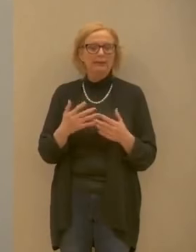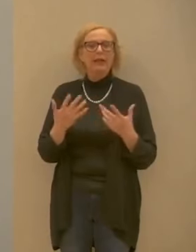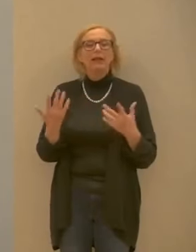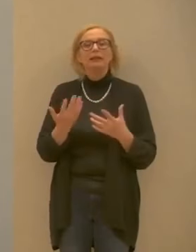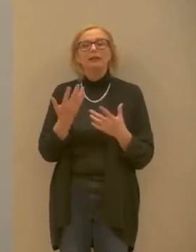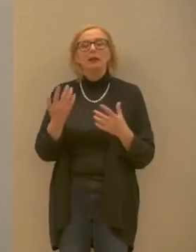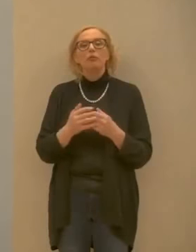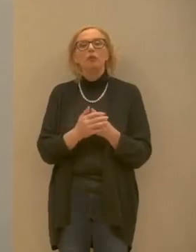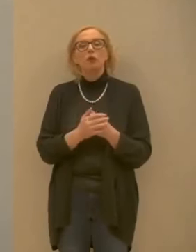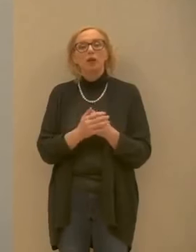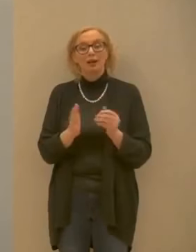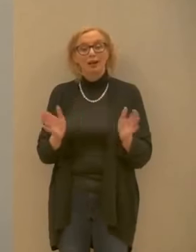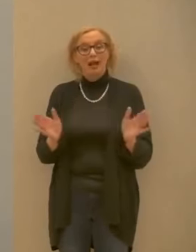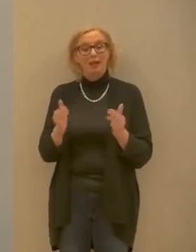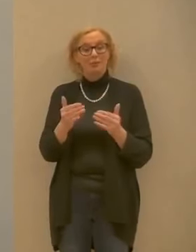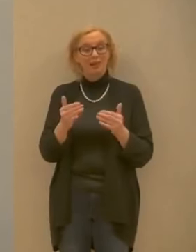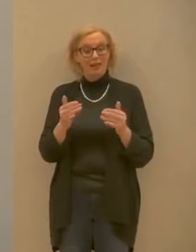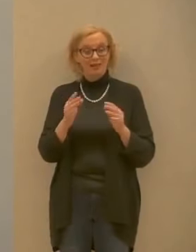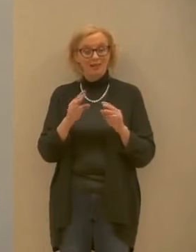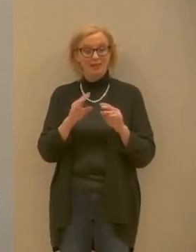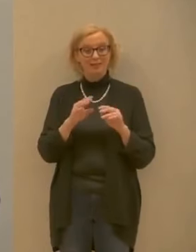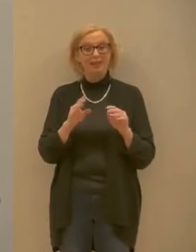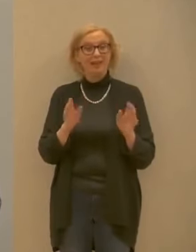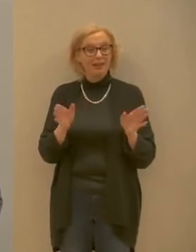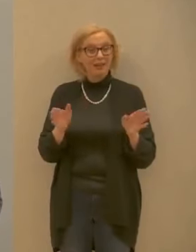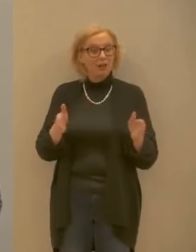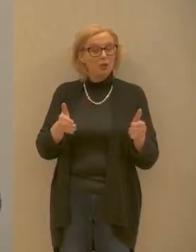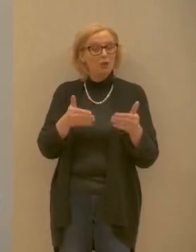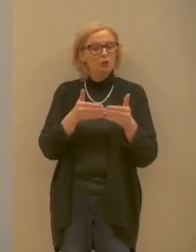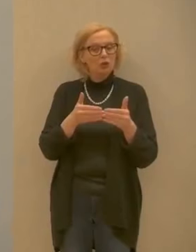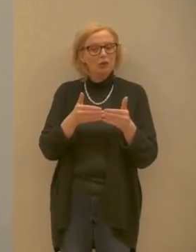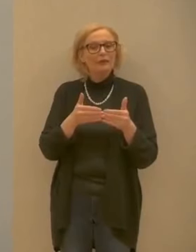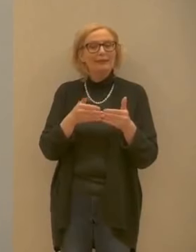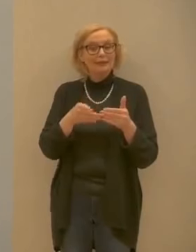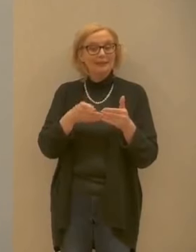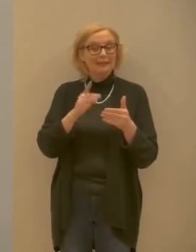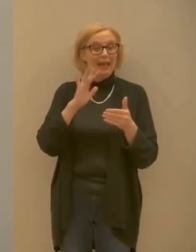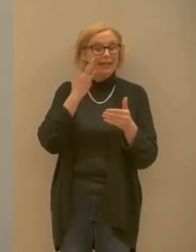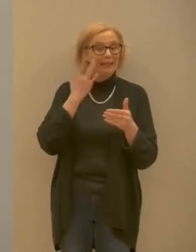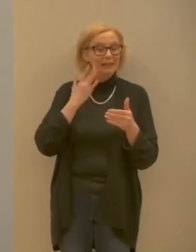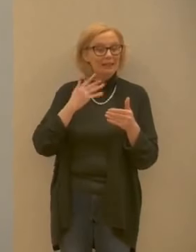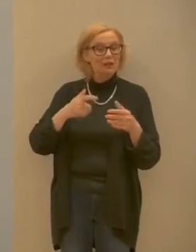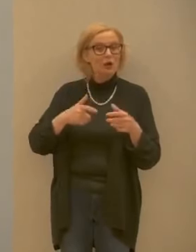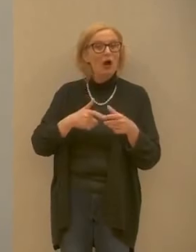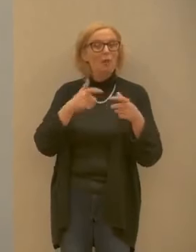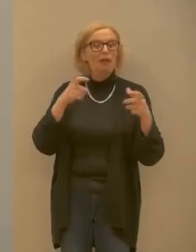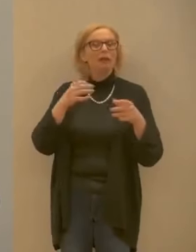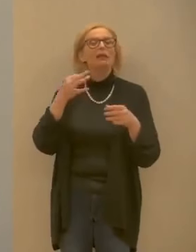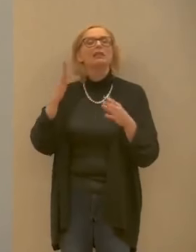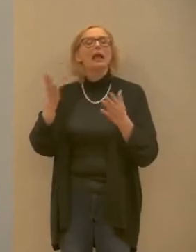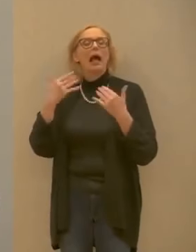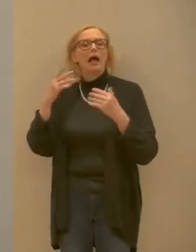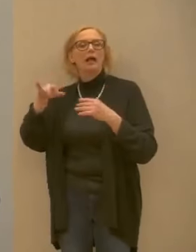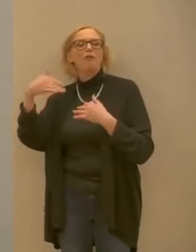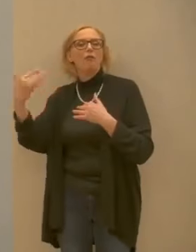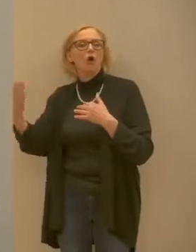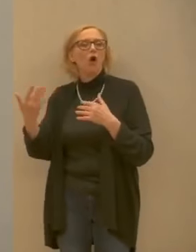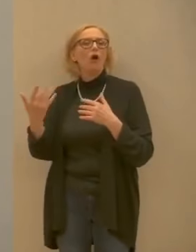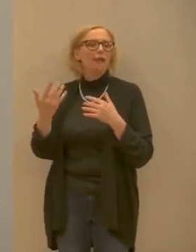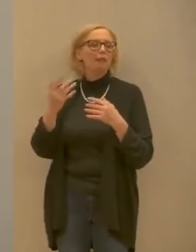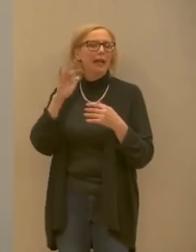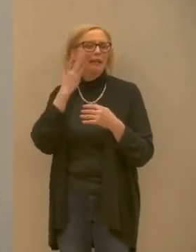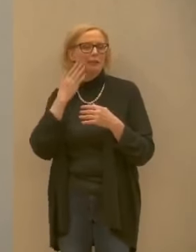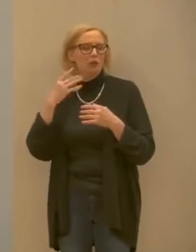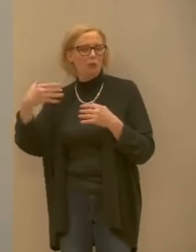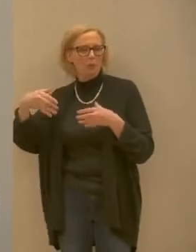di ambienti chiusi è molto più rischioso rispetto a quello del fatto di essere all'aria aperta ed è il motivo per cui diciamo